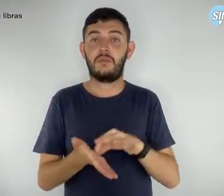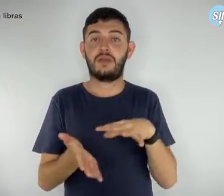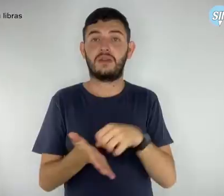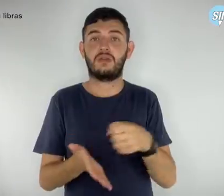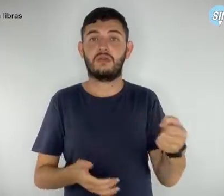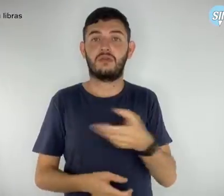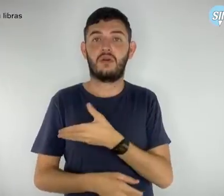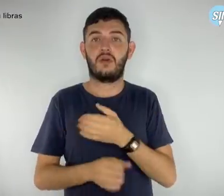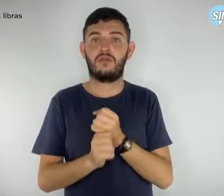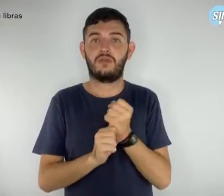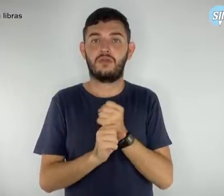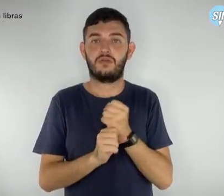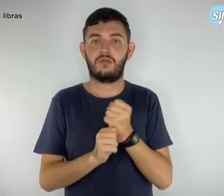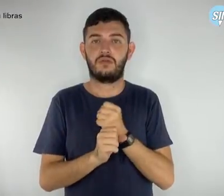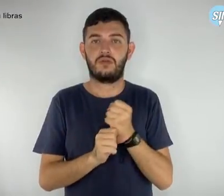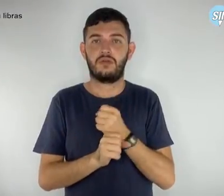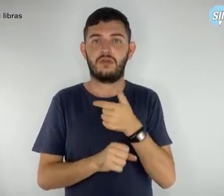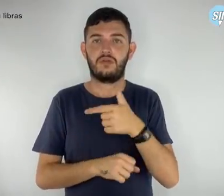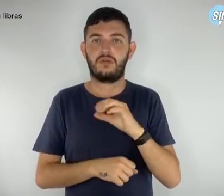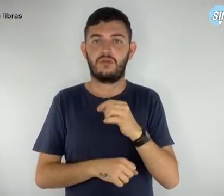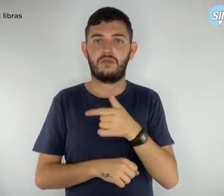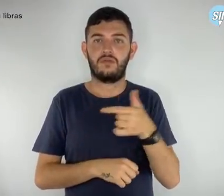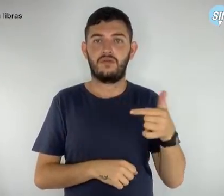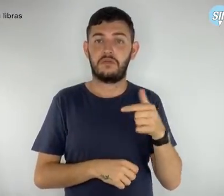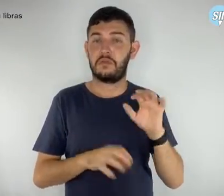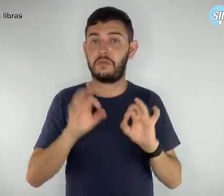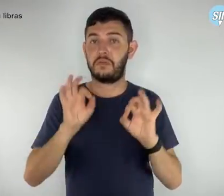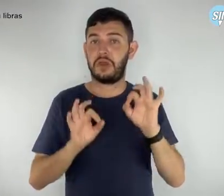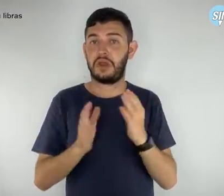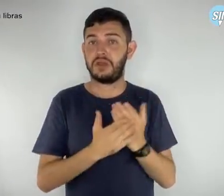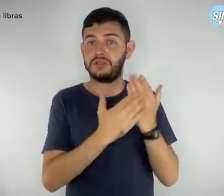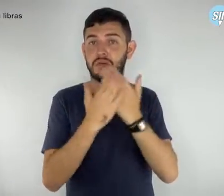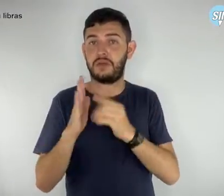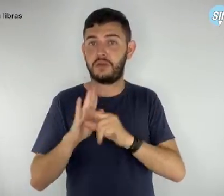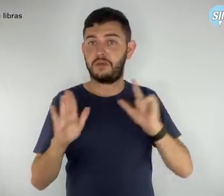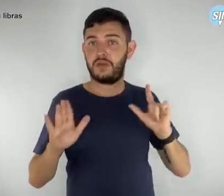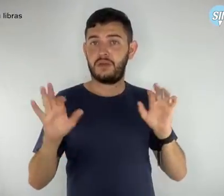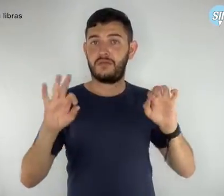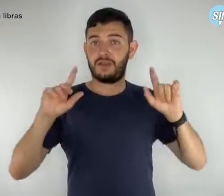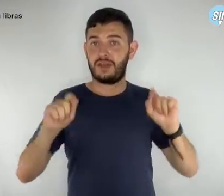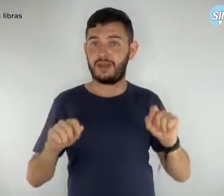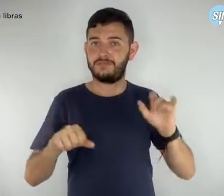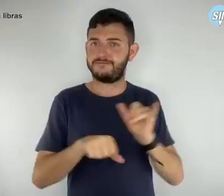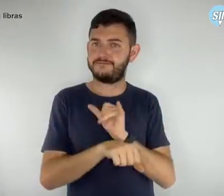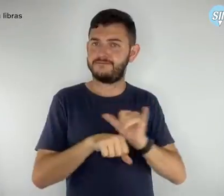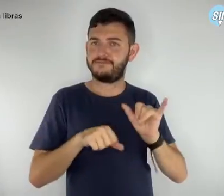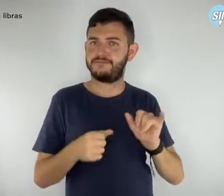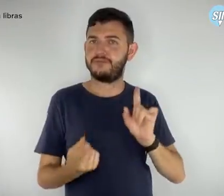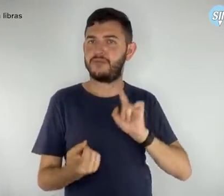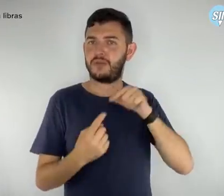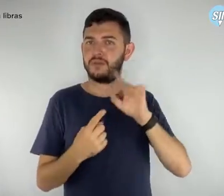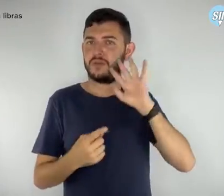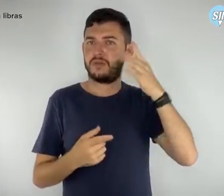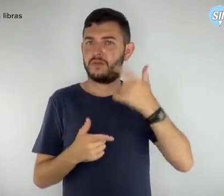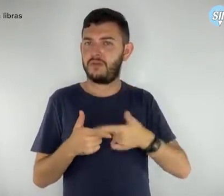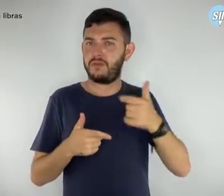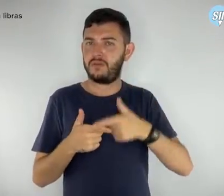matrículas em 2022. Sem planejamento prévio, a saída para atender a demanda